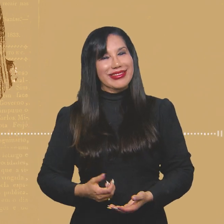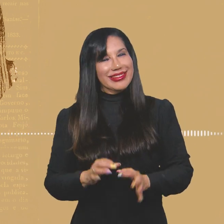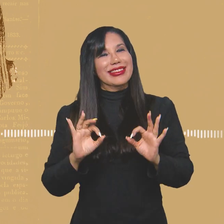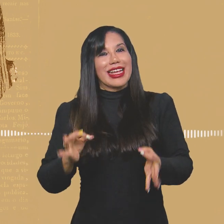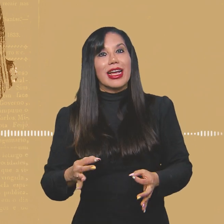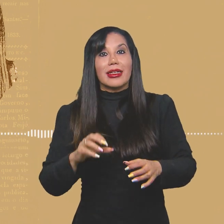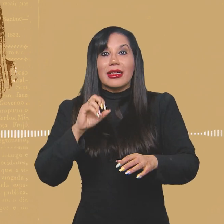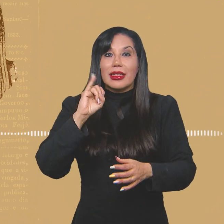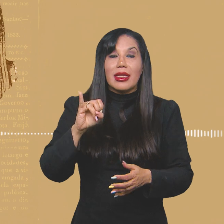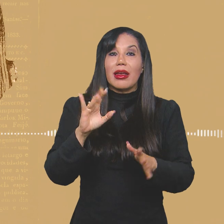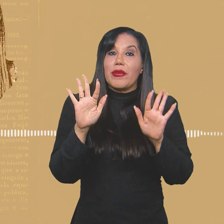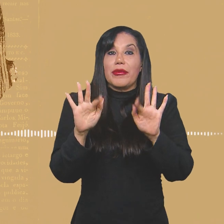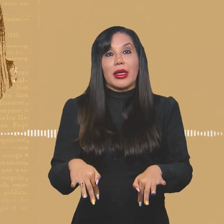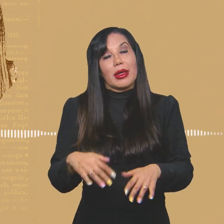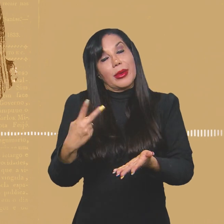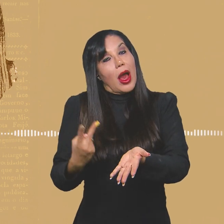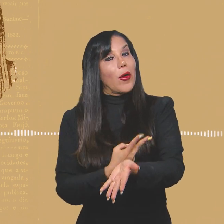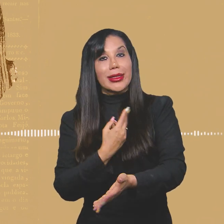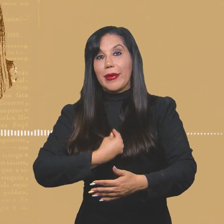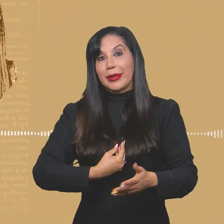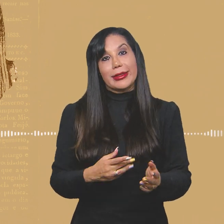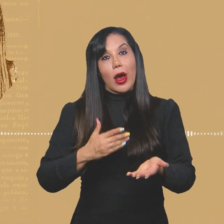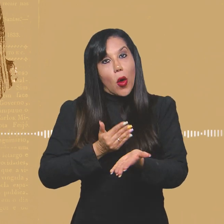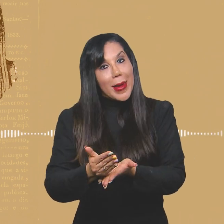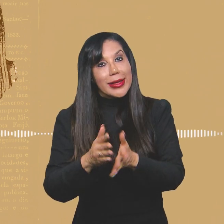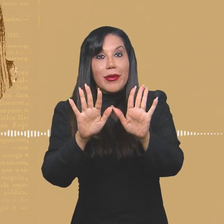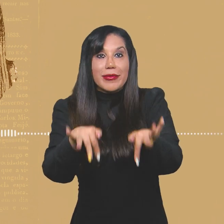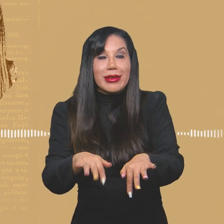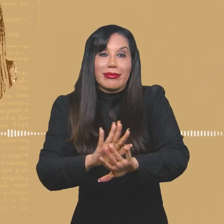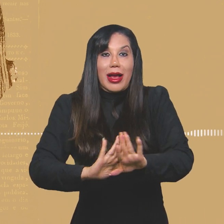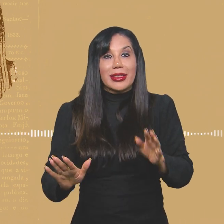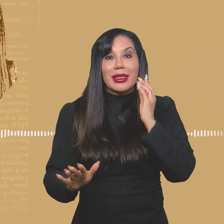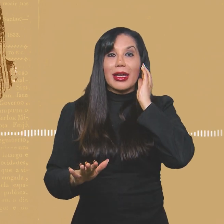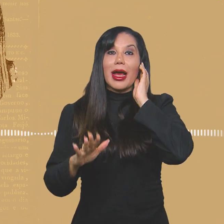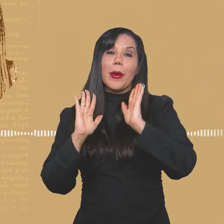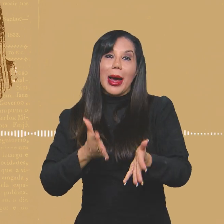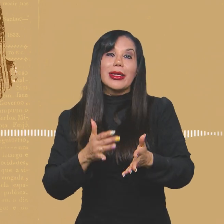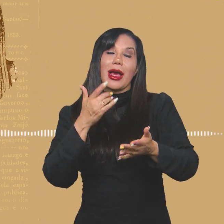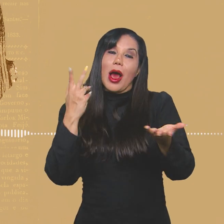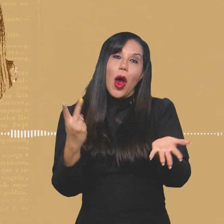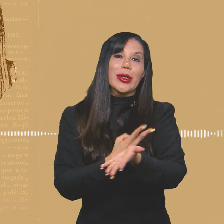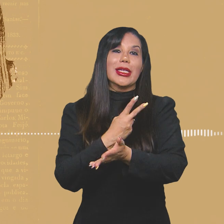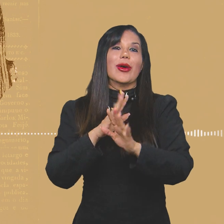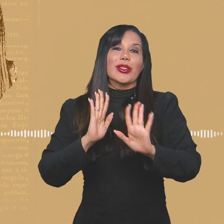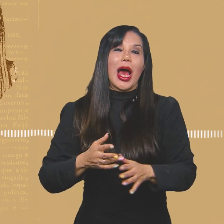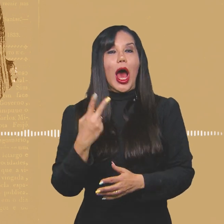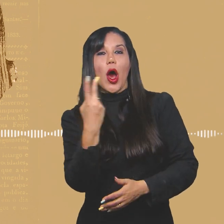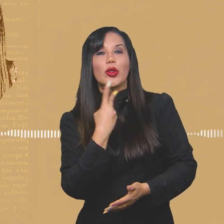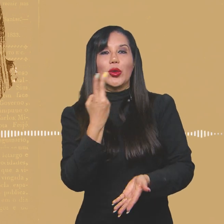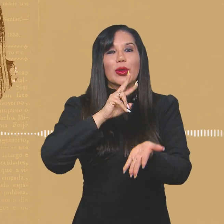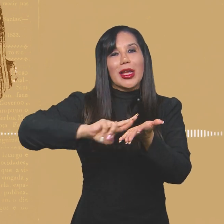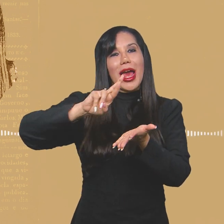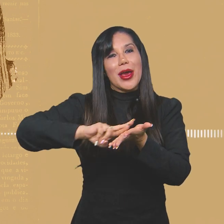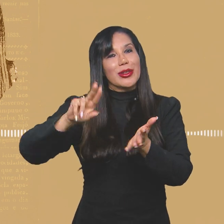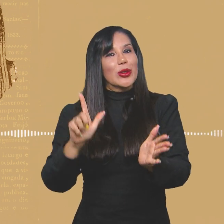se errou porque é um ciclo, né? Um ciclo. Então, ela completou um ciclo. As duas revistas e o